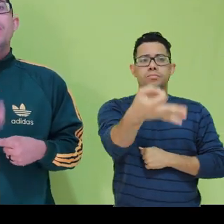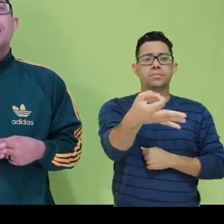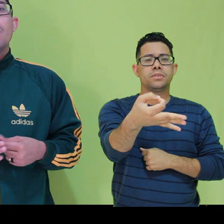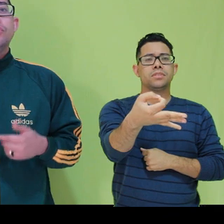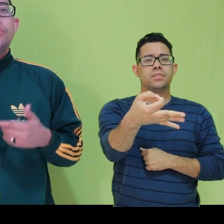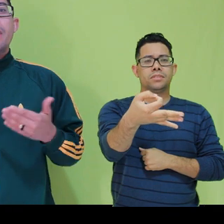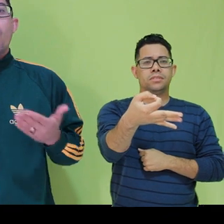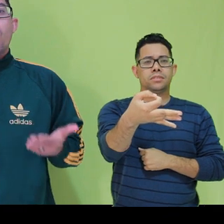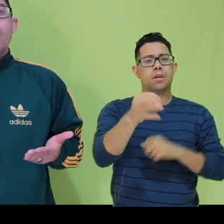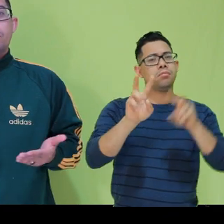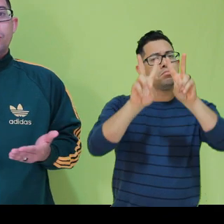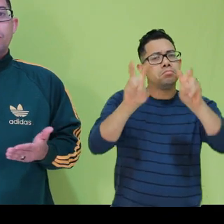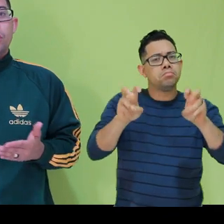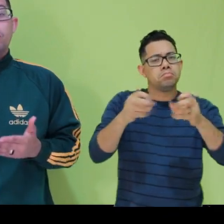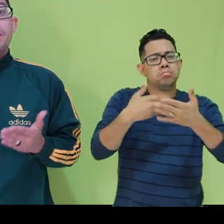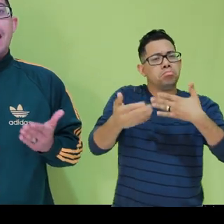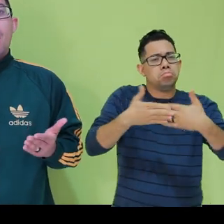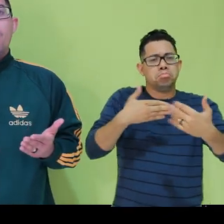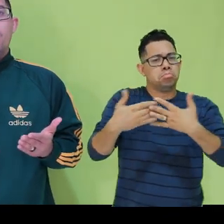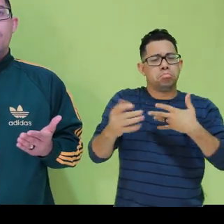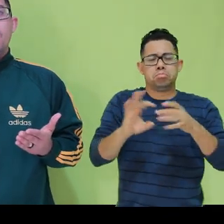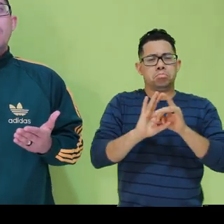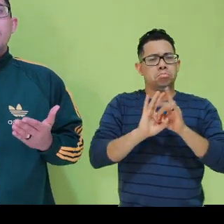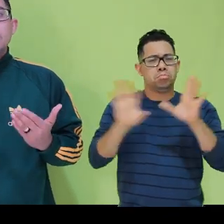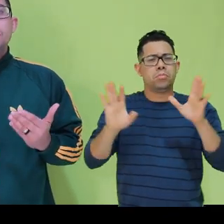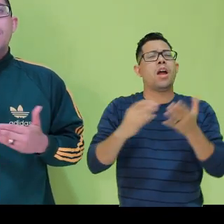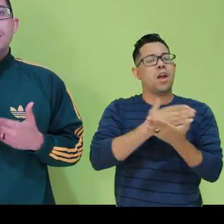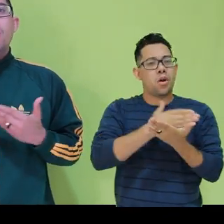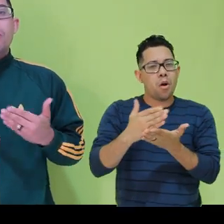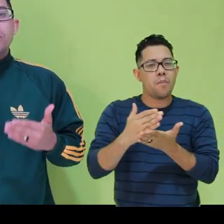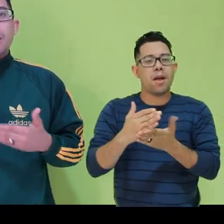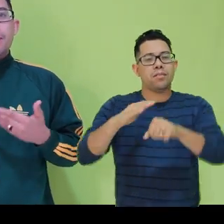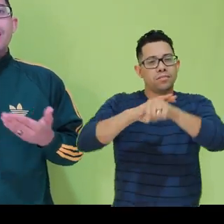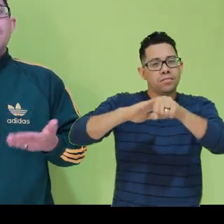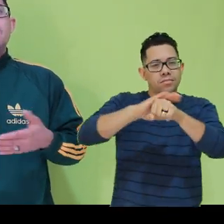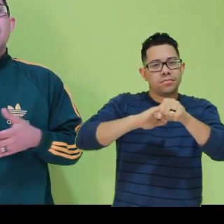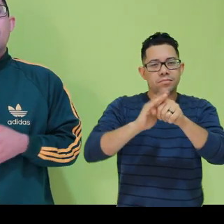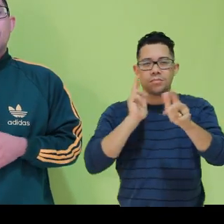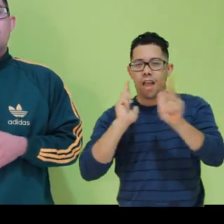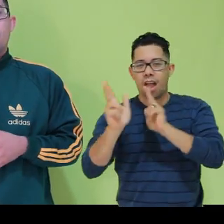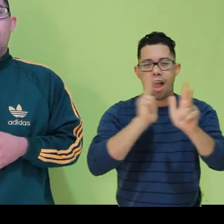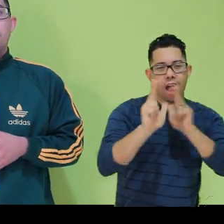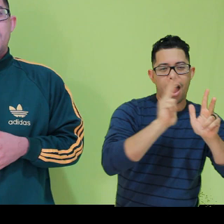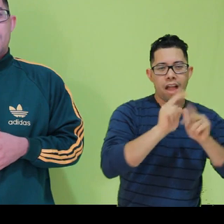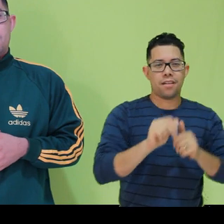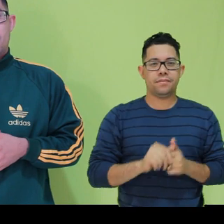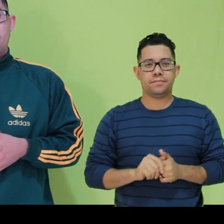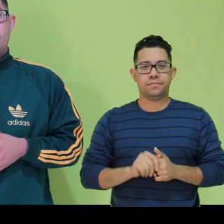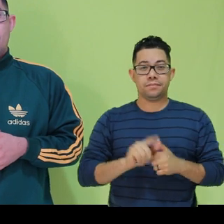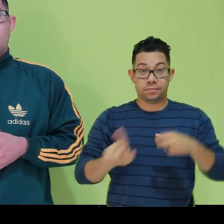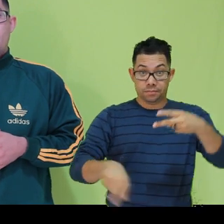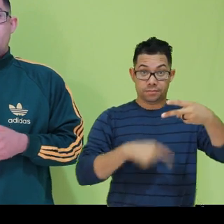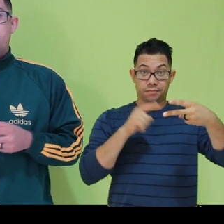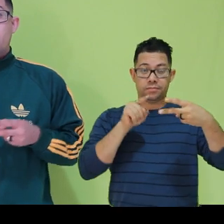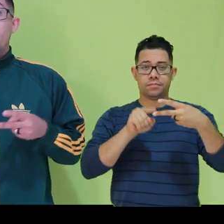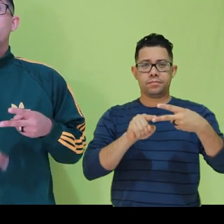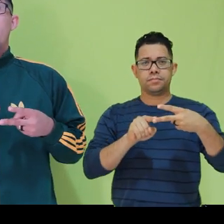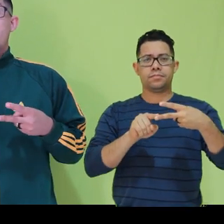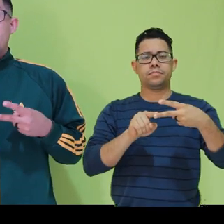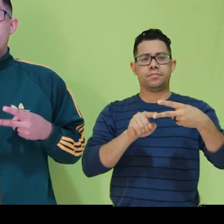opinião sobre algum assunto ou sobre algo e isso vai dar um pontapé inicial na sua comunicação. O segundo caminho